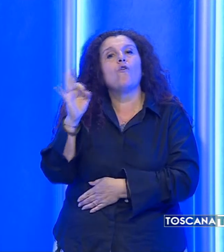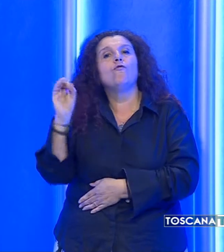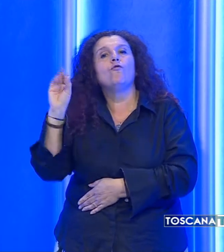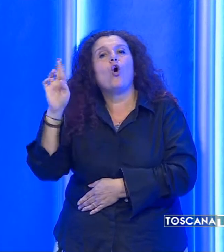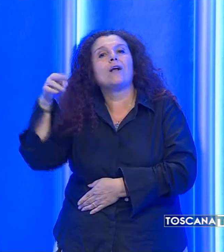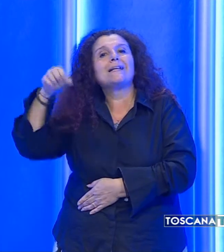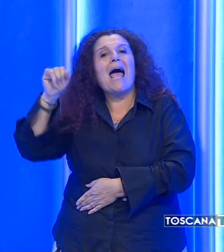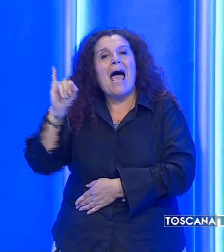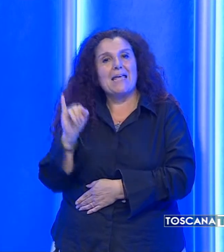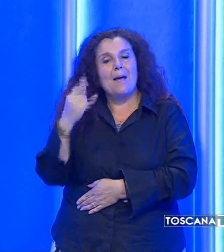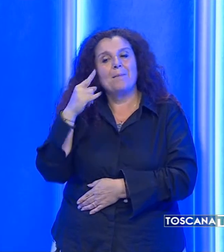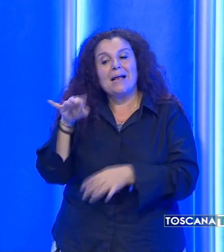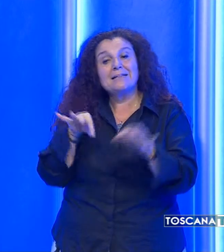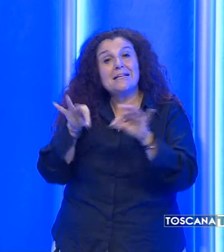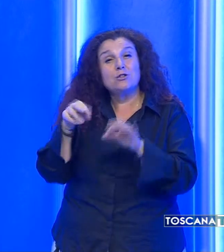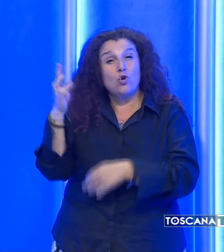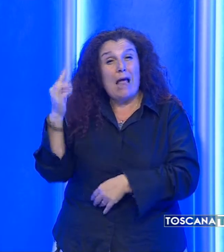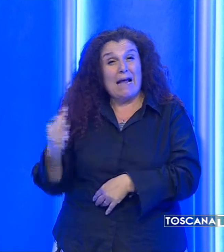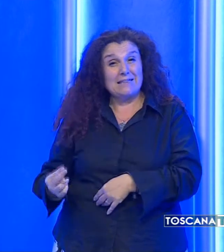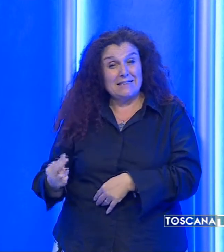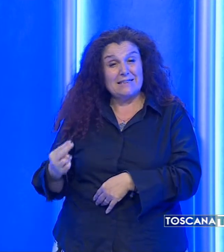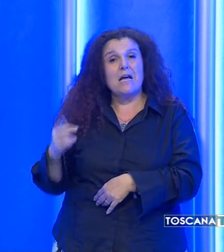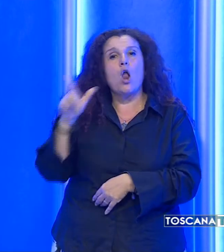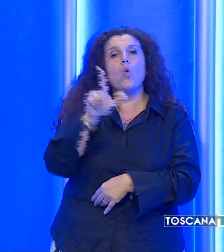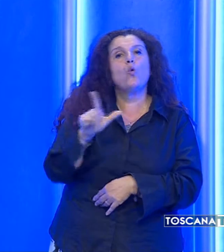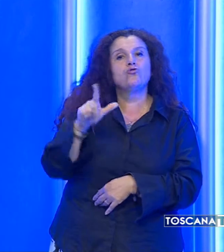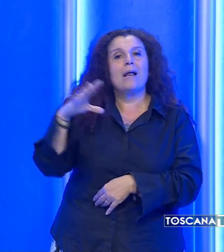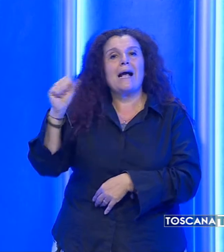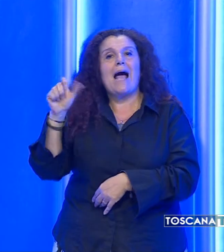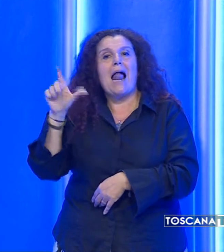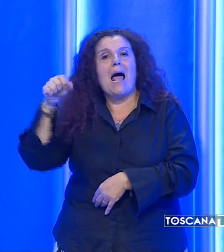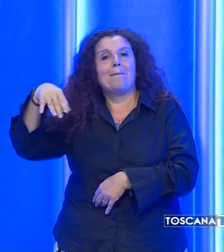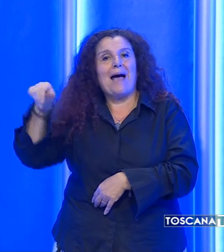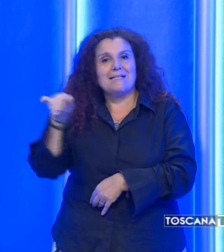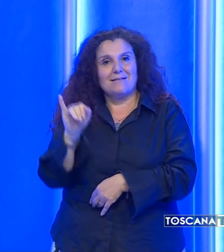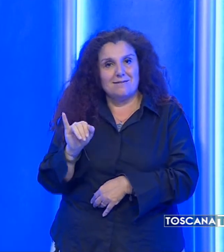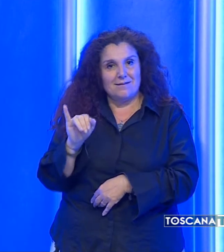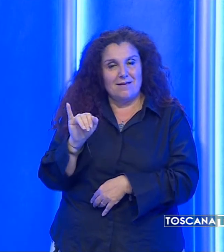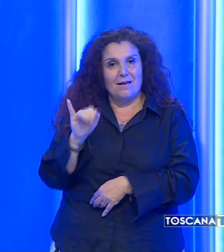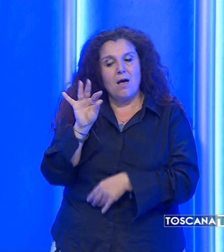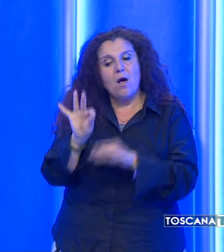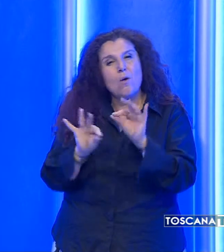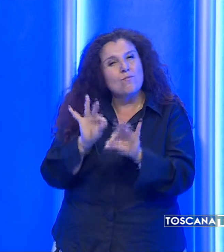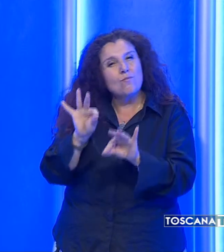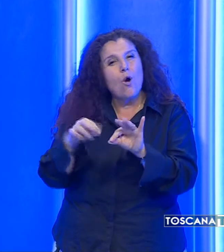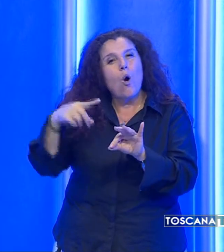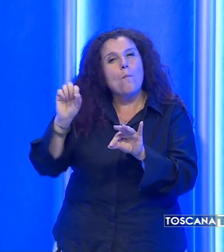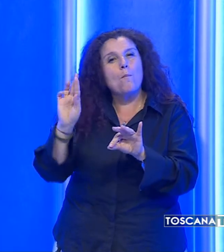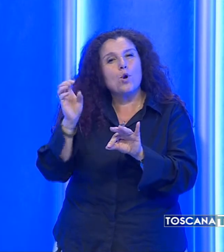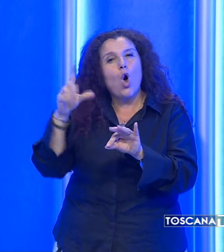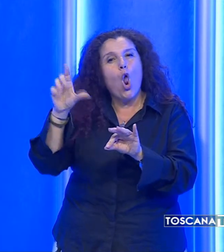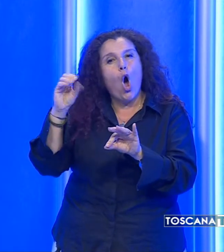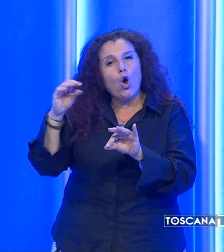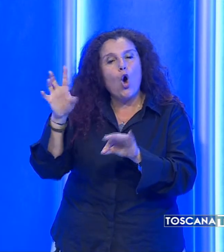per la direzione artistica di Luciana Calamassi, a cura della proloco di Colle